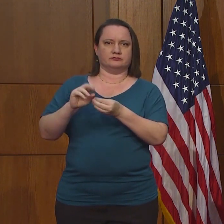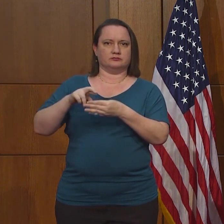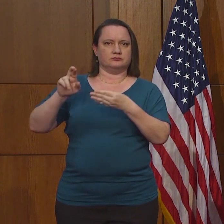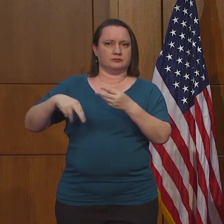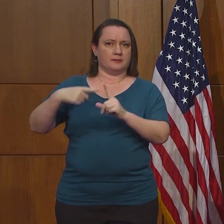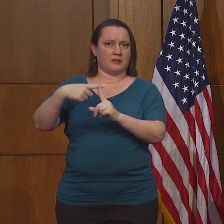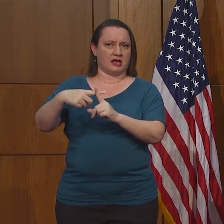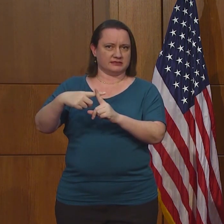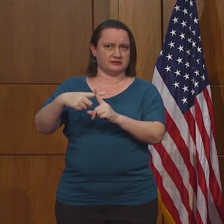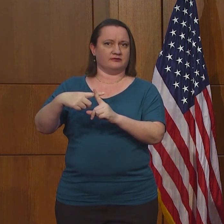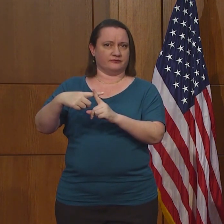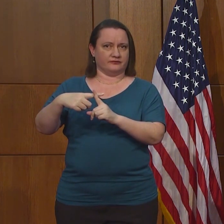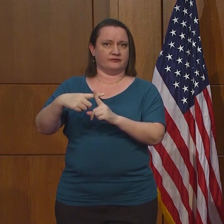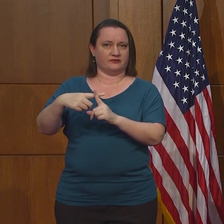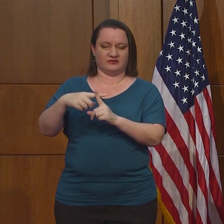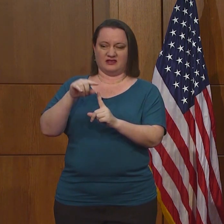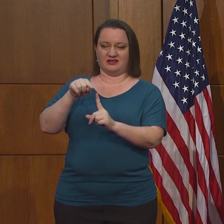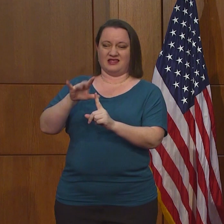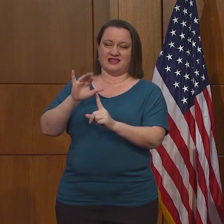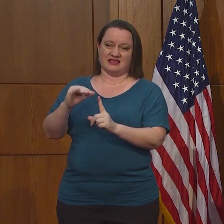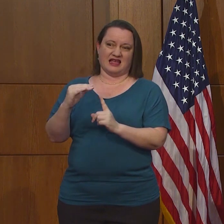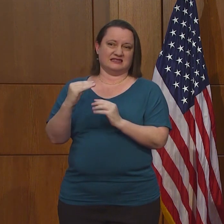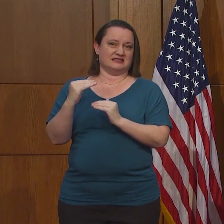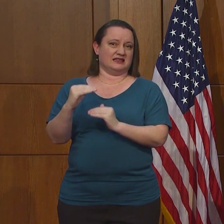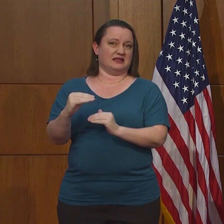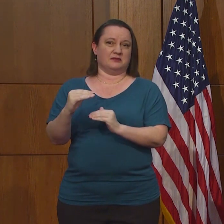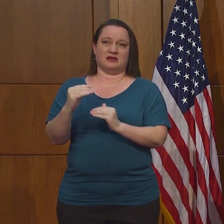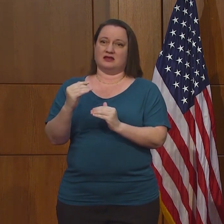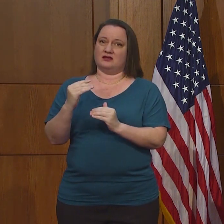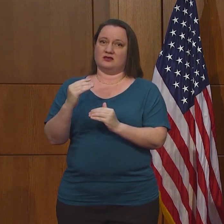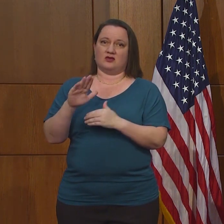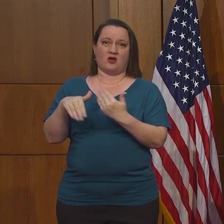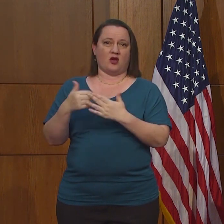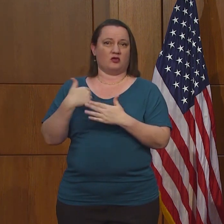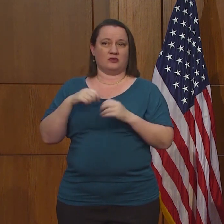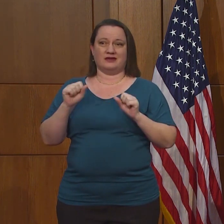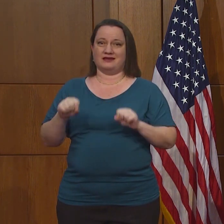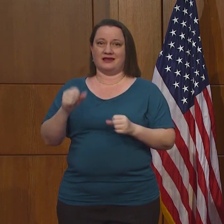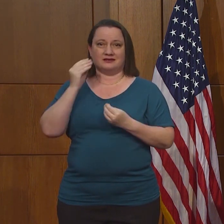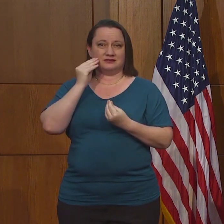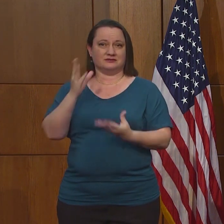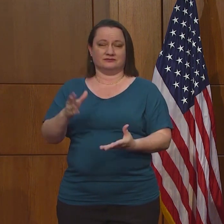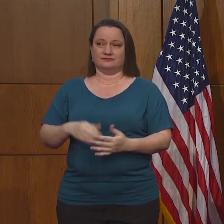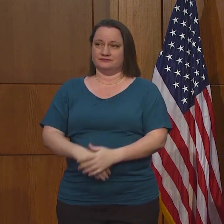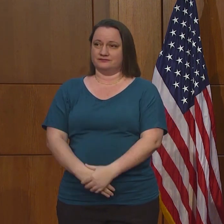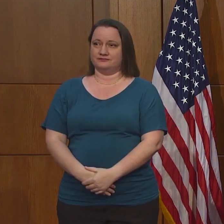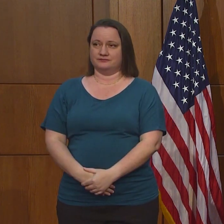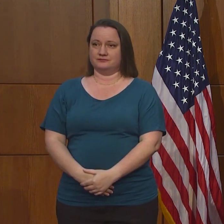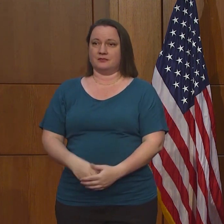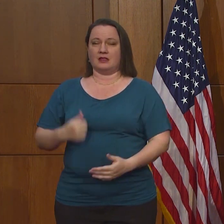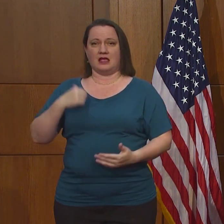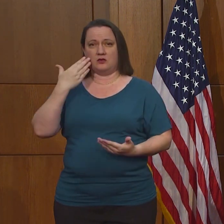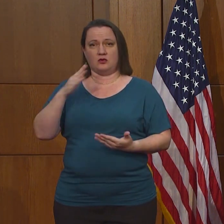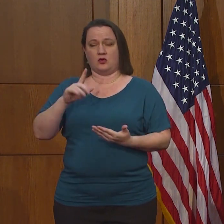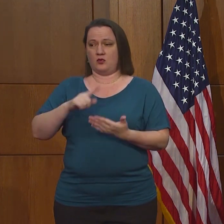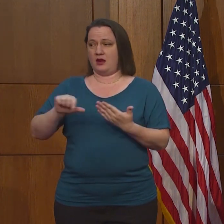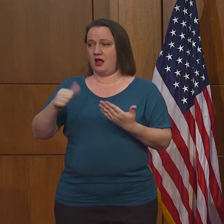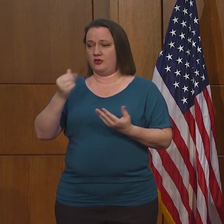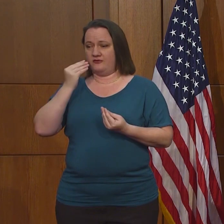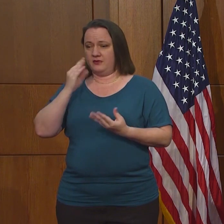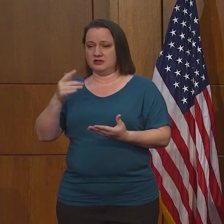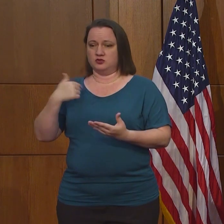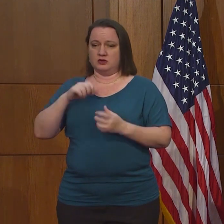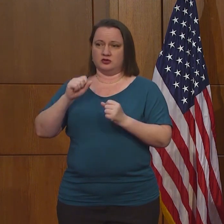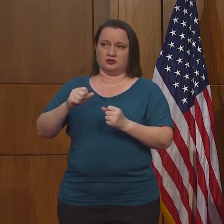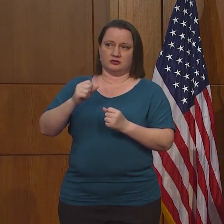Y ese es el límite de lo que hacemos. En realidad no sé qué otra información podríamos proveer acerca de los